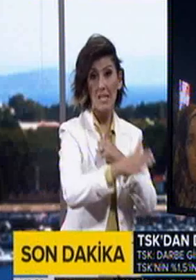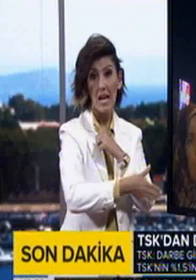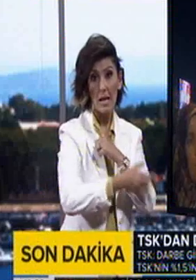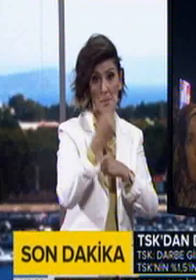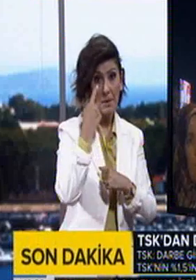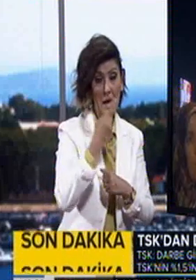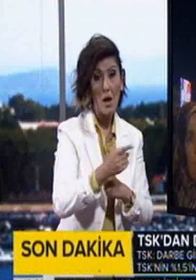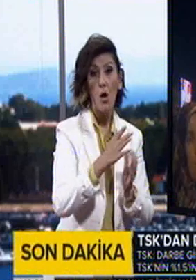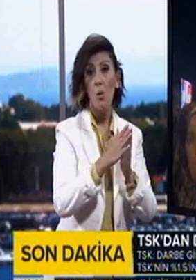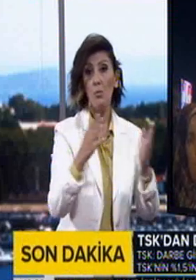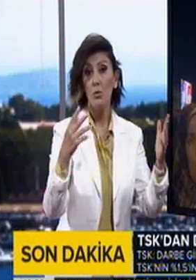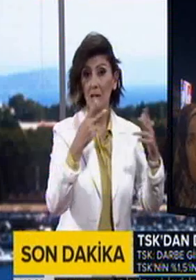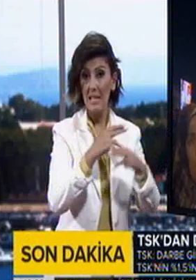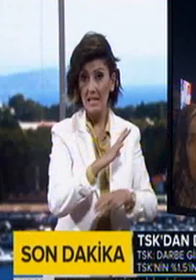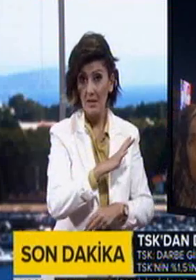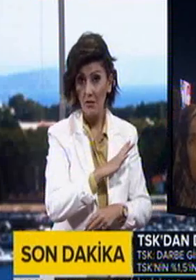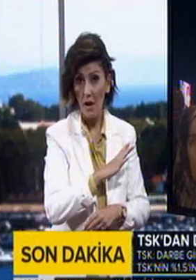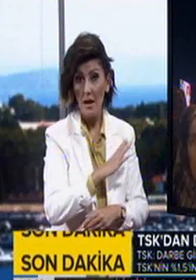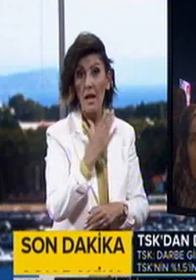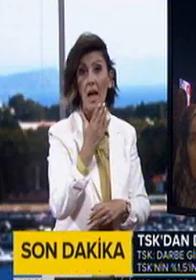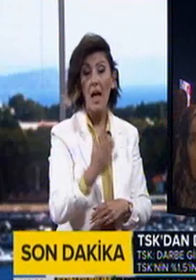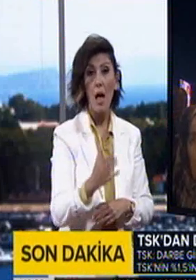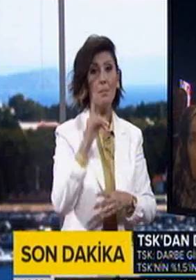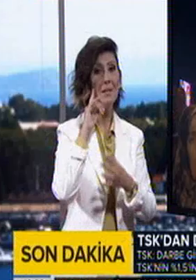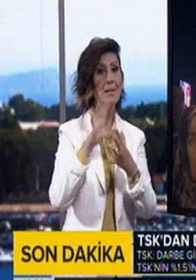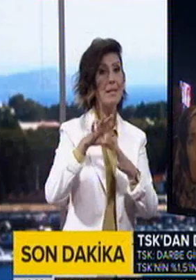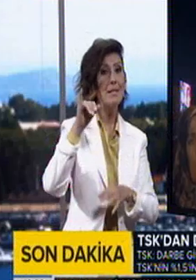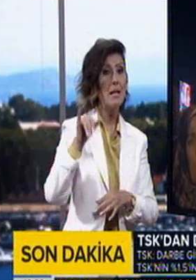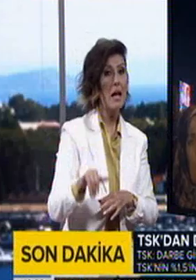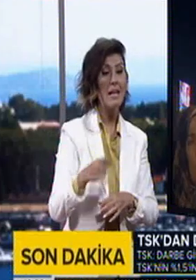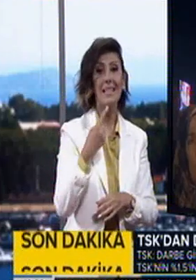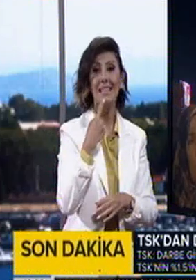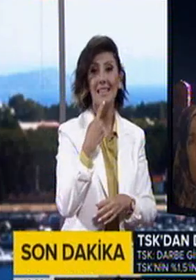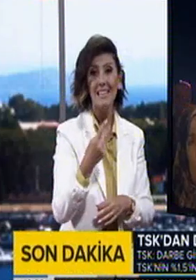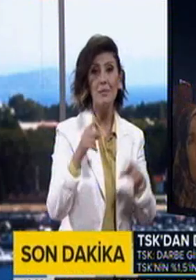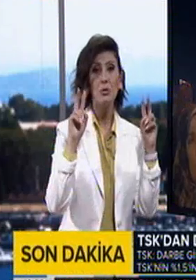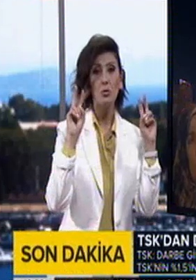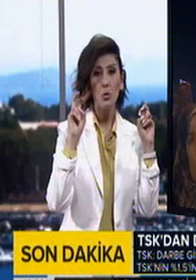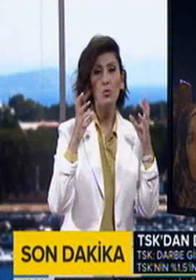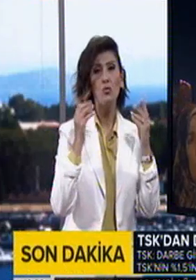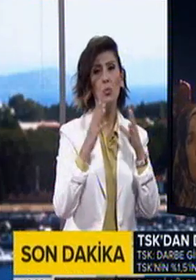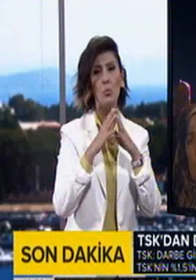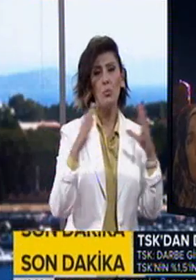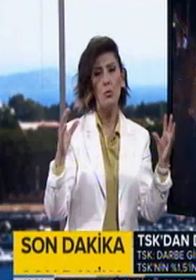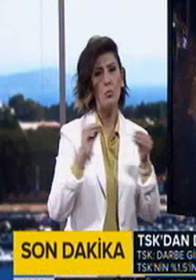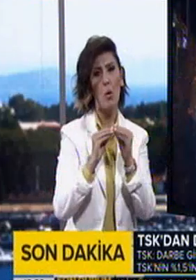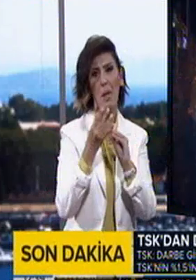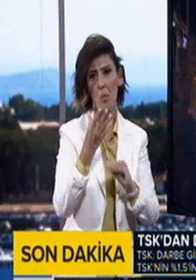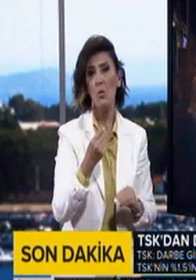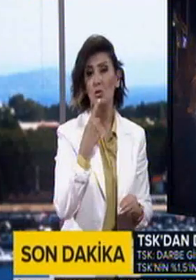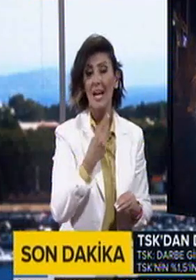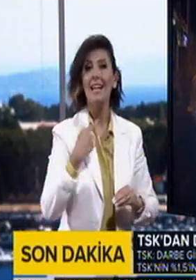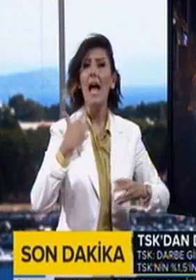açısından büyük kesintiler uğrayacaktı. Hem de insan hakları dediğimiz konularda da çok büyük sıkıntı yaşayacaktı.